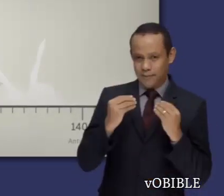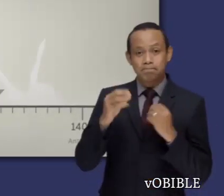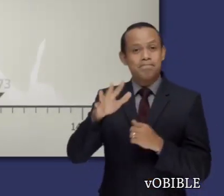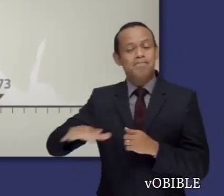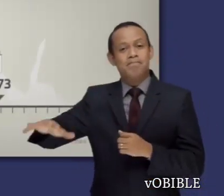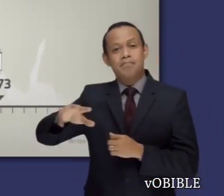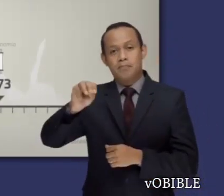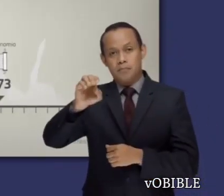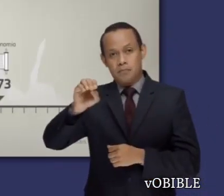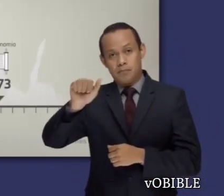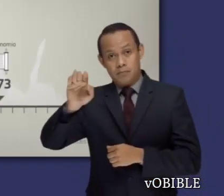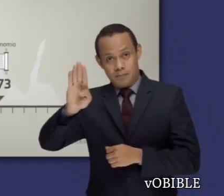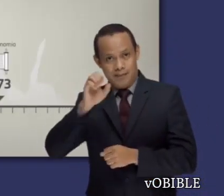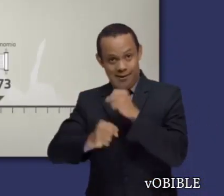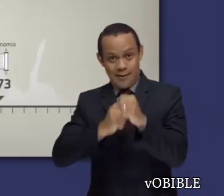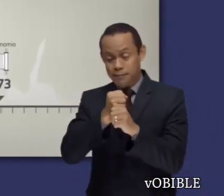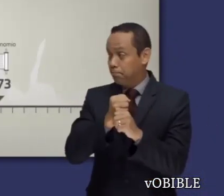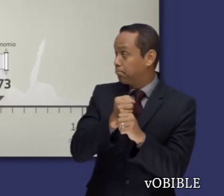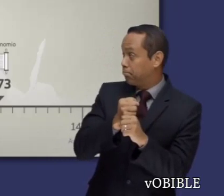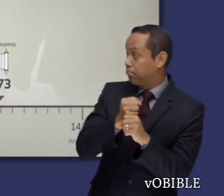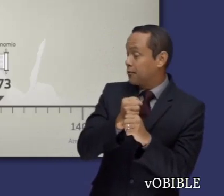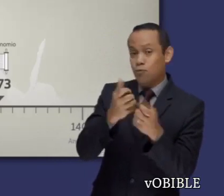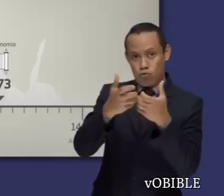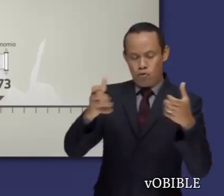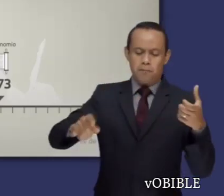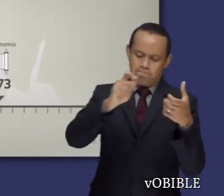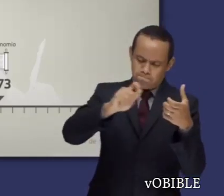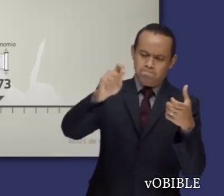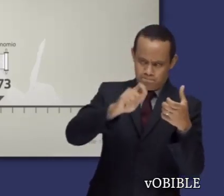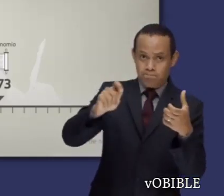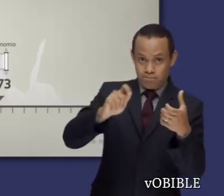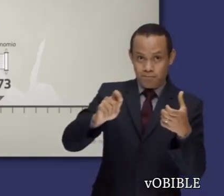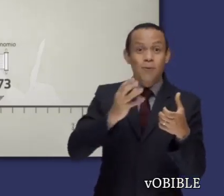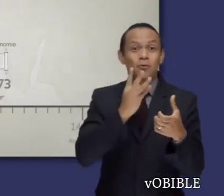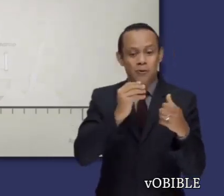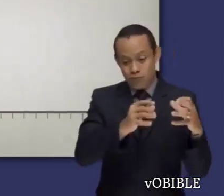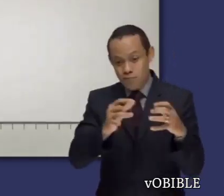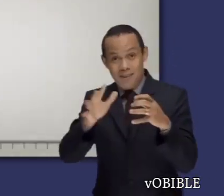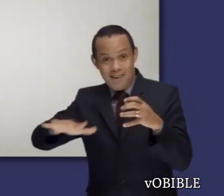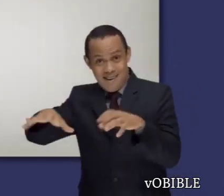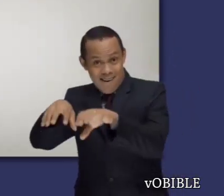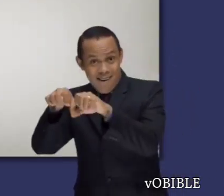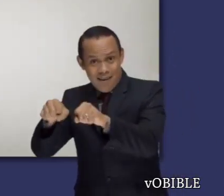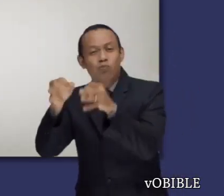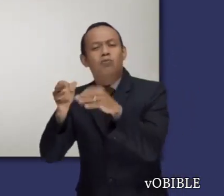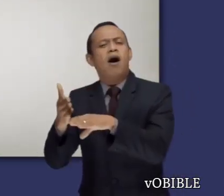1473 antes de nuestra era, justo antes de que los israelitas entraran en la tierra prometida.